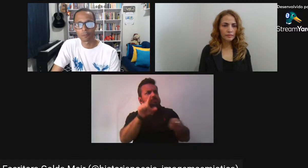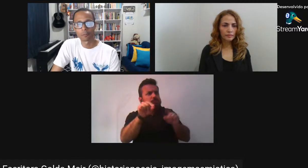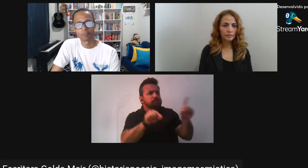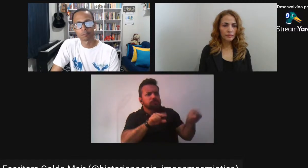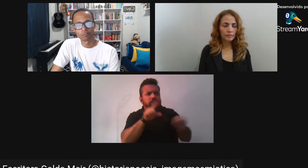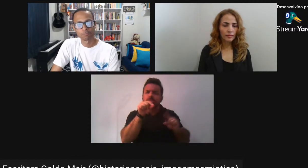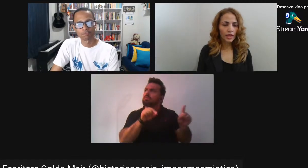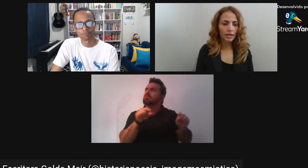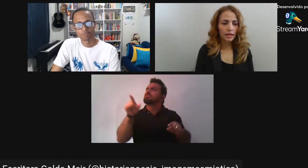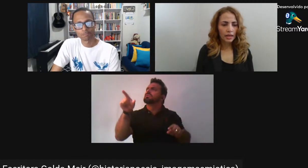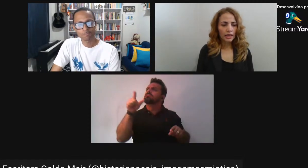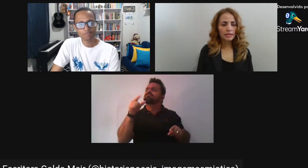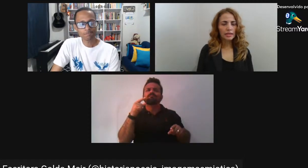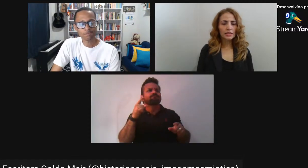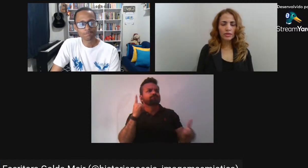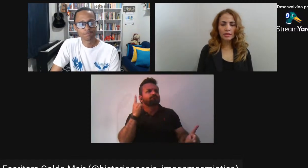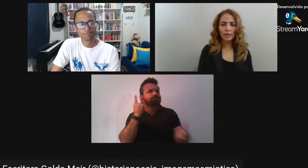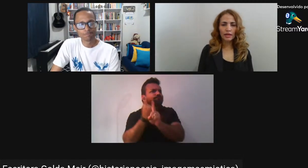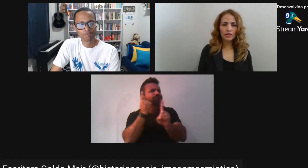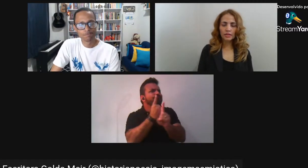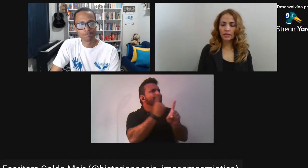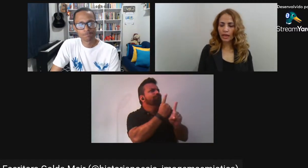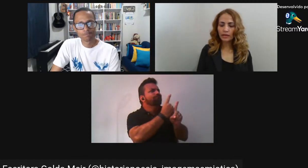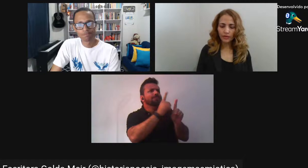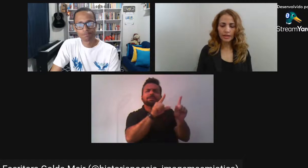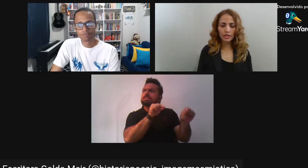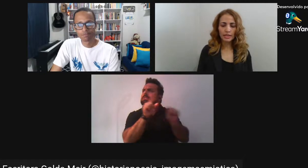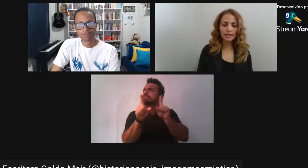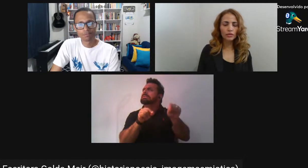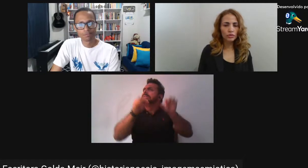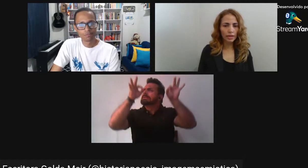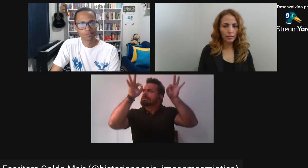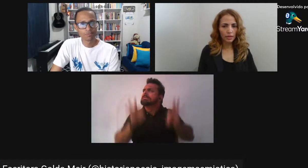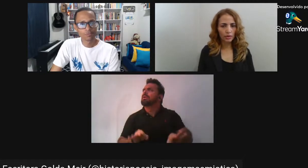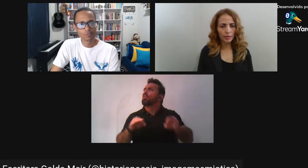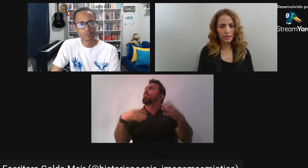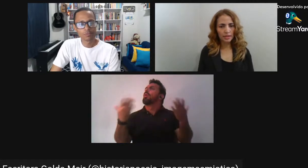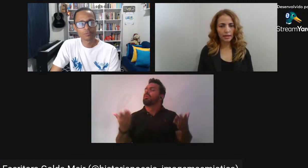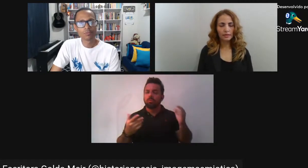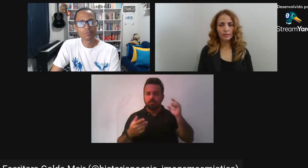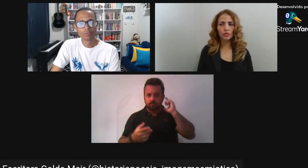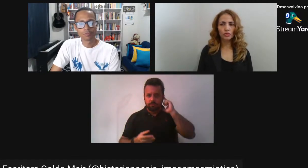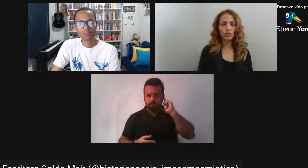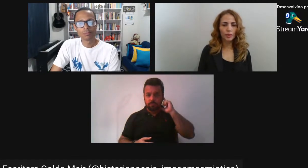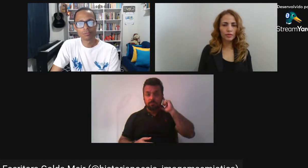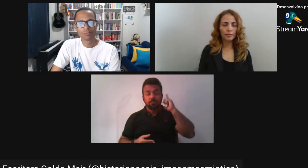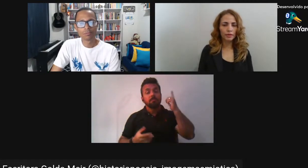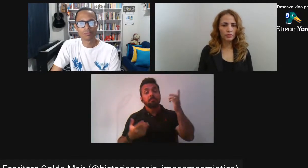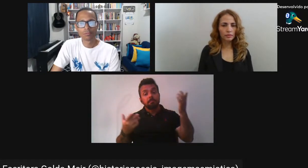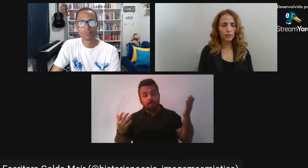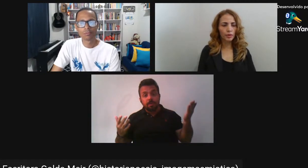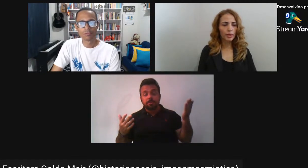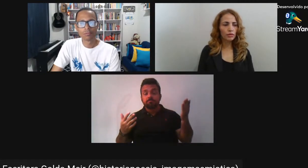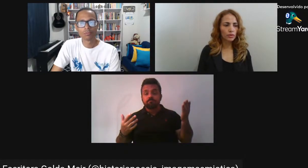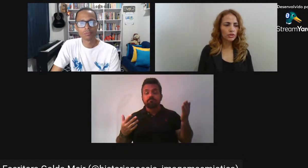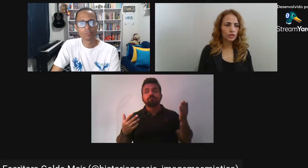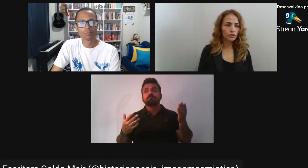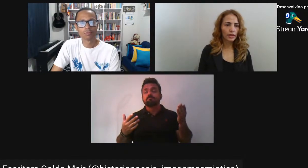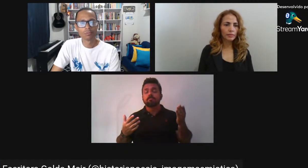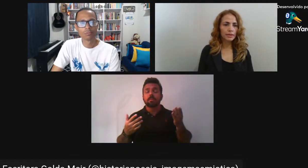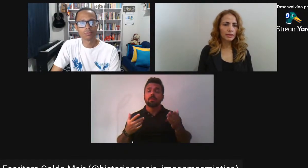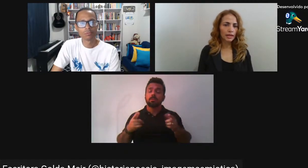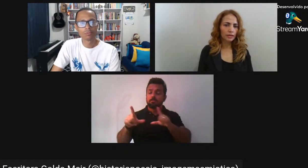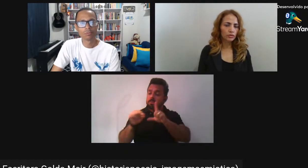final A seleção das imagens Na verdade A seleção do tema Que eu ia pesquisar Mudou no meio do caminho Meu primeiro